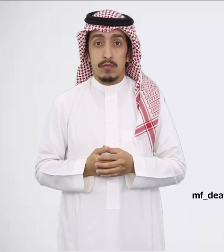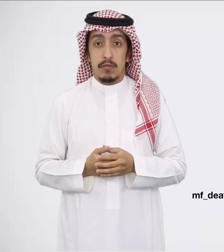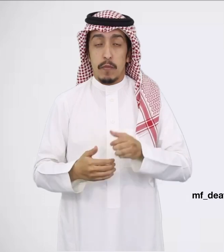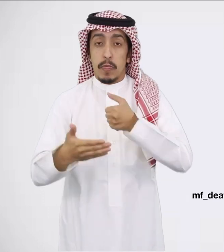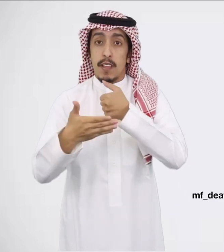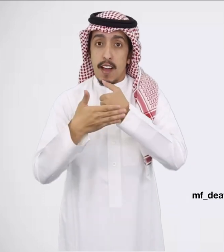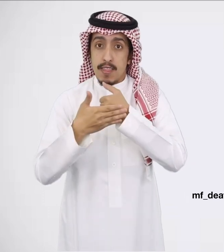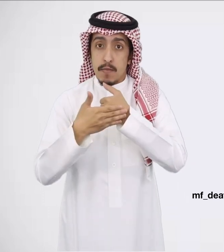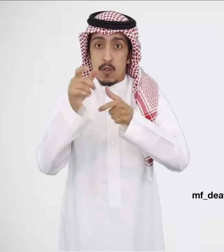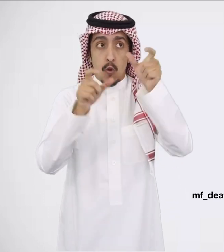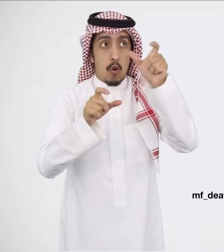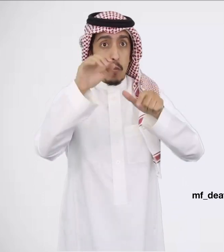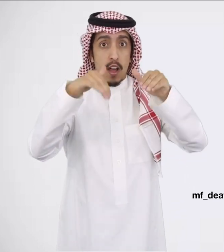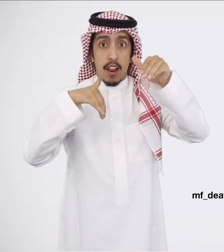خدمة العملاء